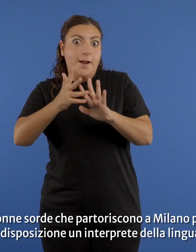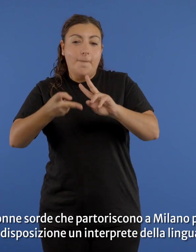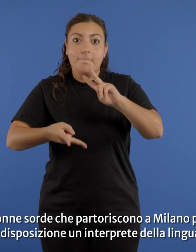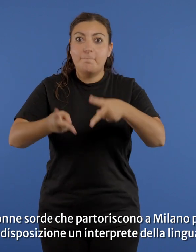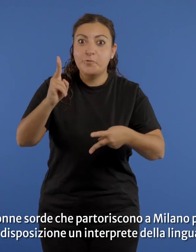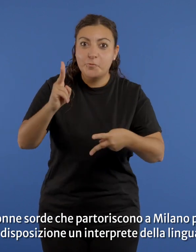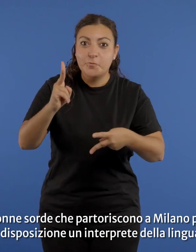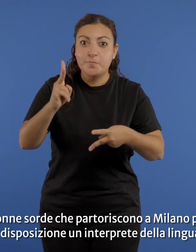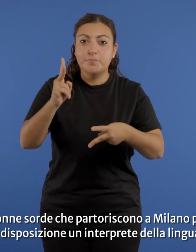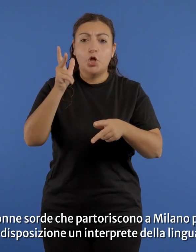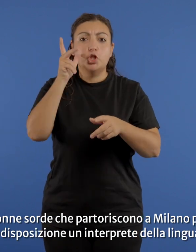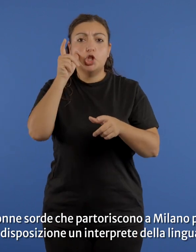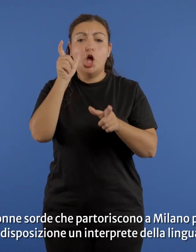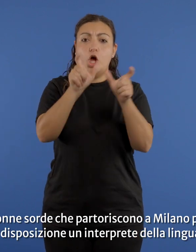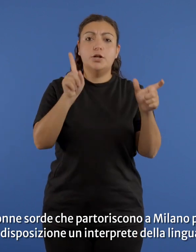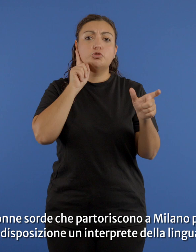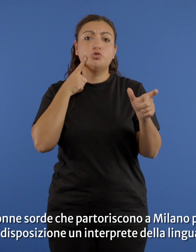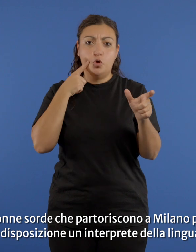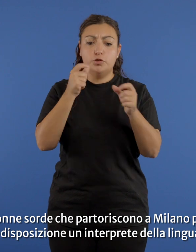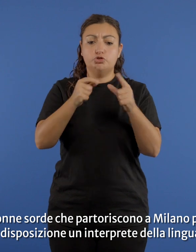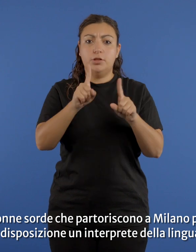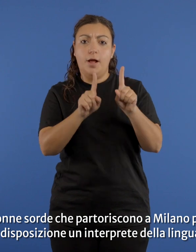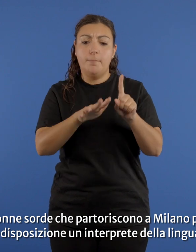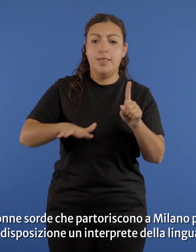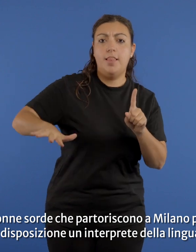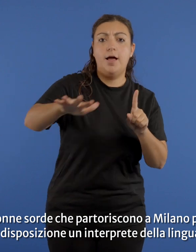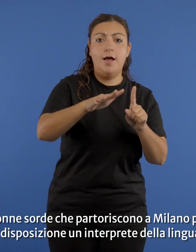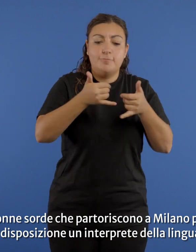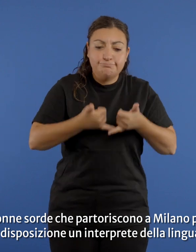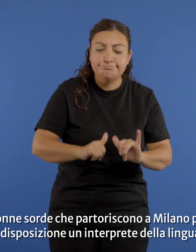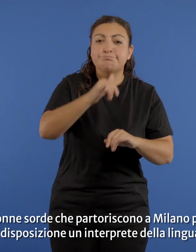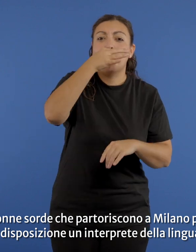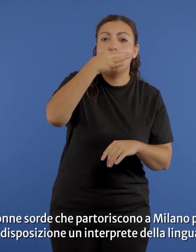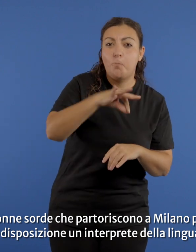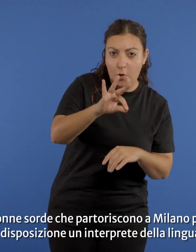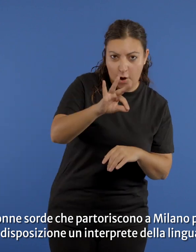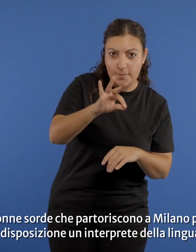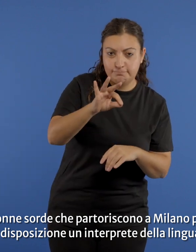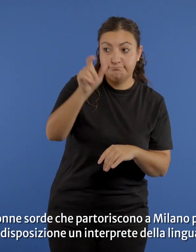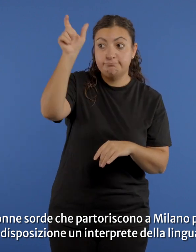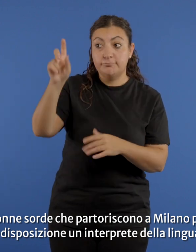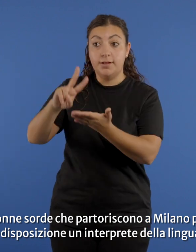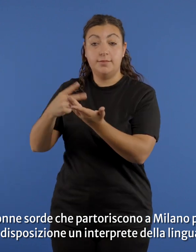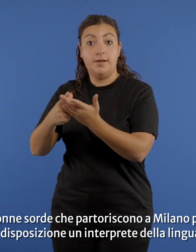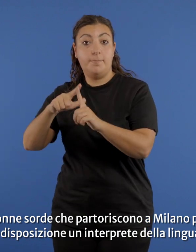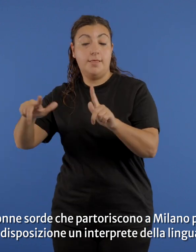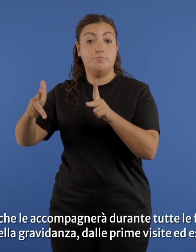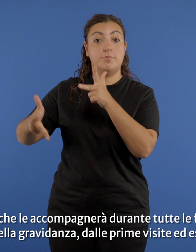donne sorde che partoriscono a Milano possono avere a disposizione un interprete della lingua dei segni che le